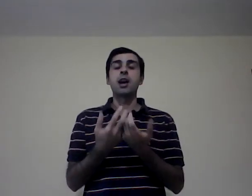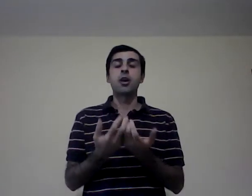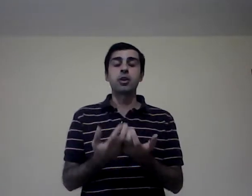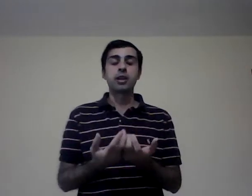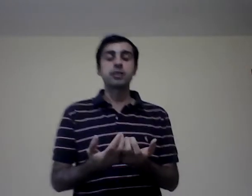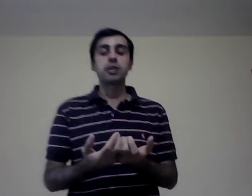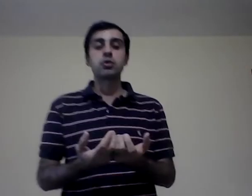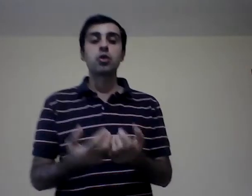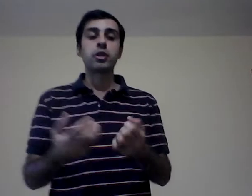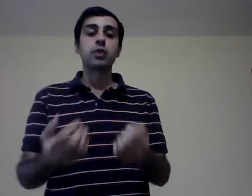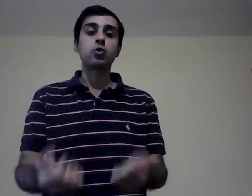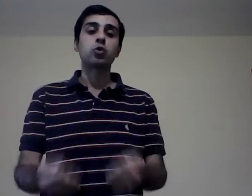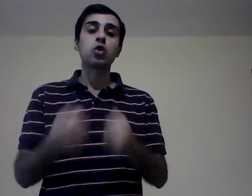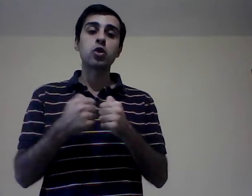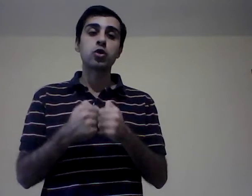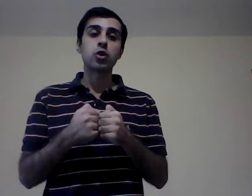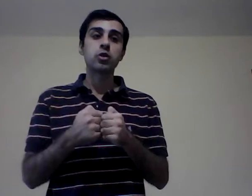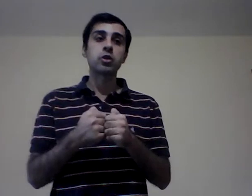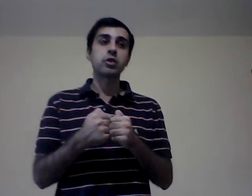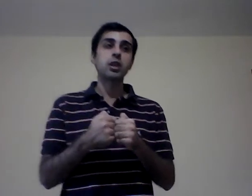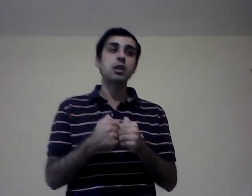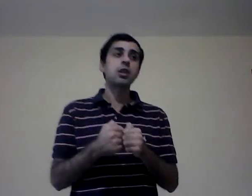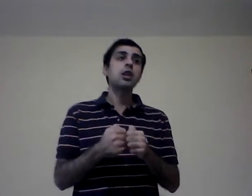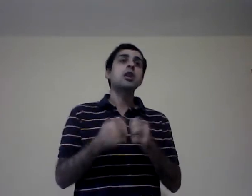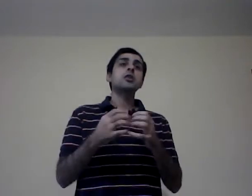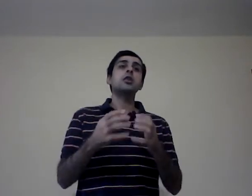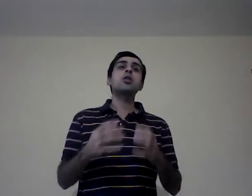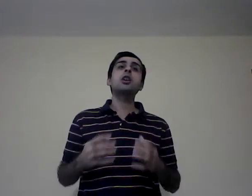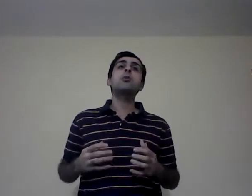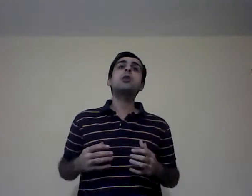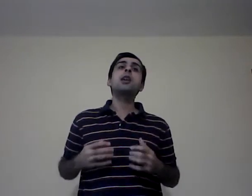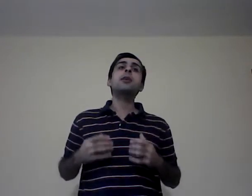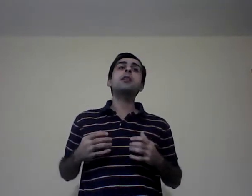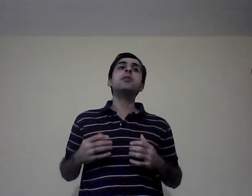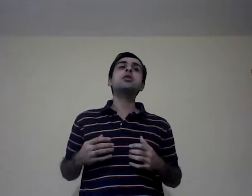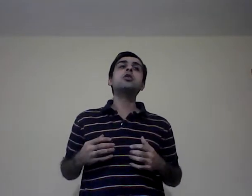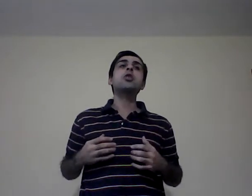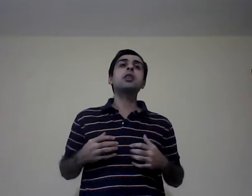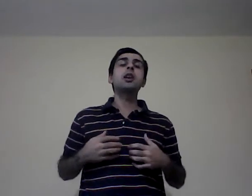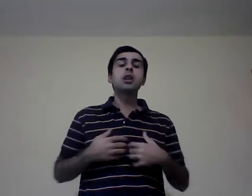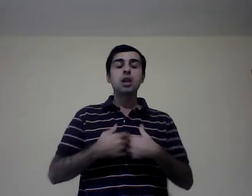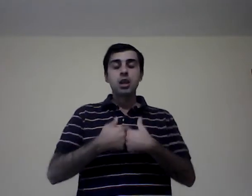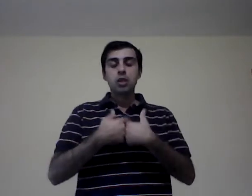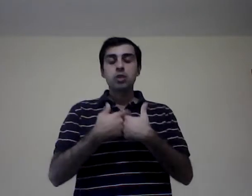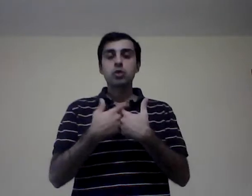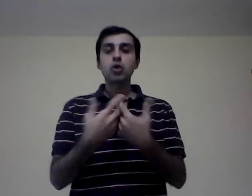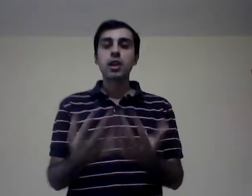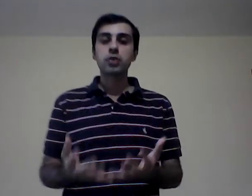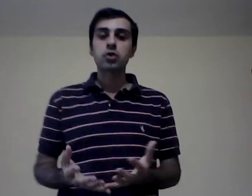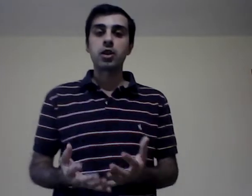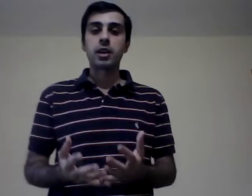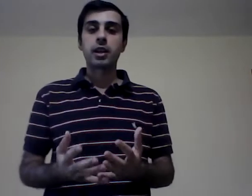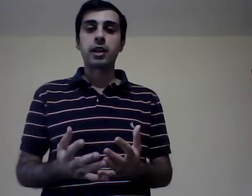organización de sus socios, ¿sí? Sino que busca el beneficio de toda la sociedad en general.